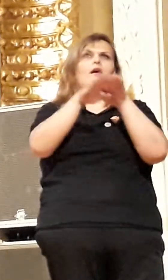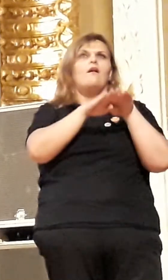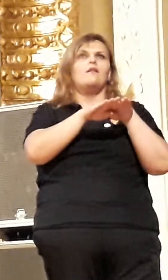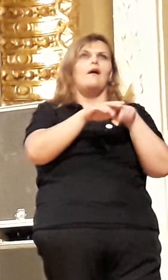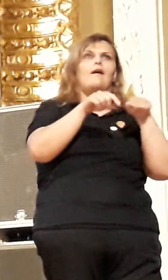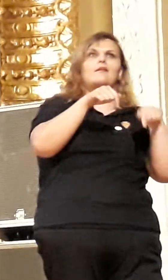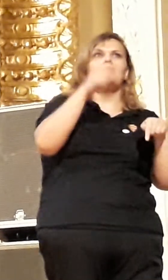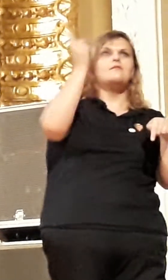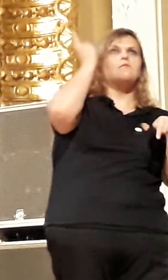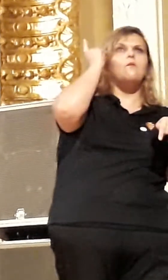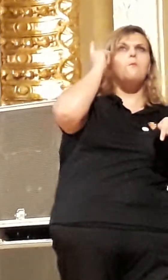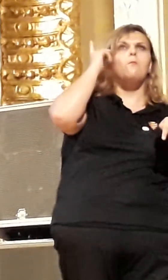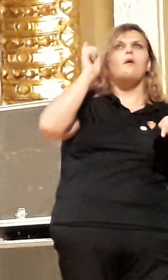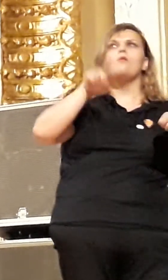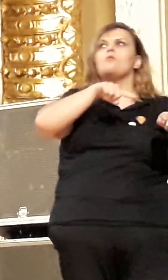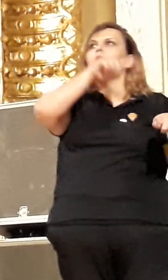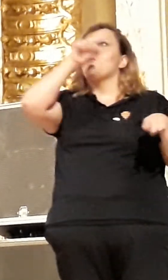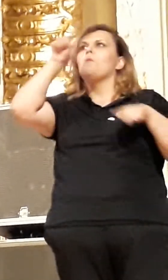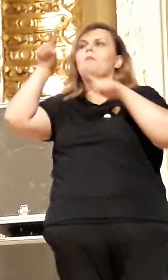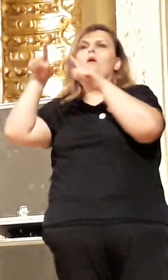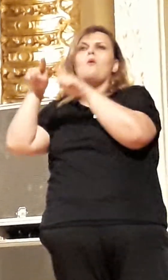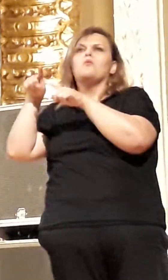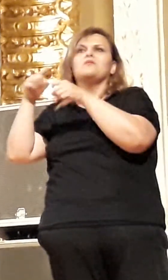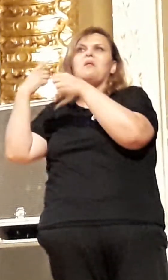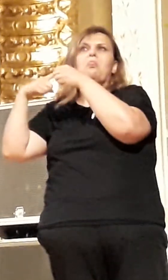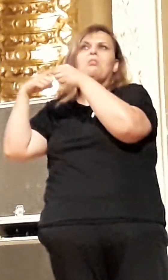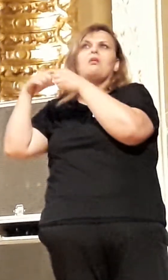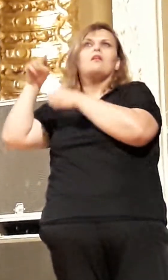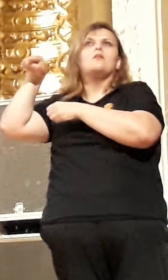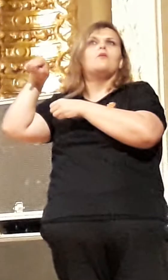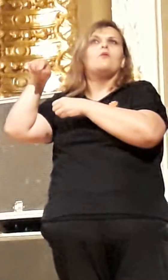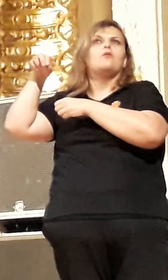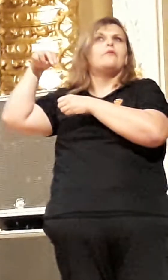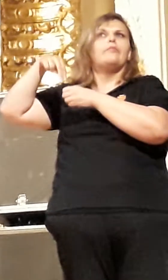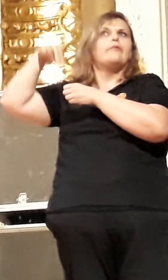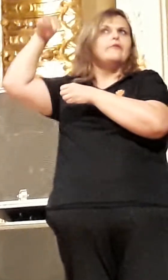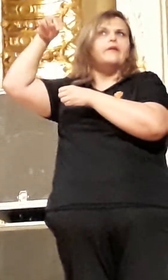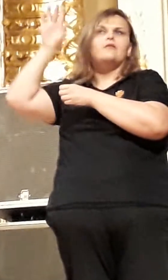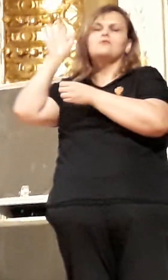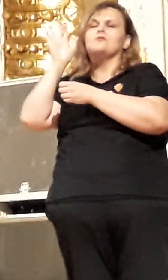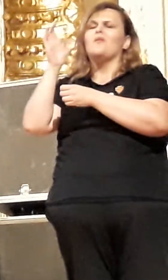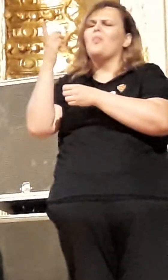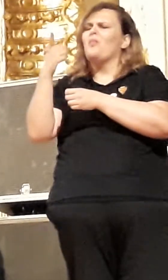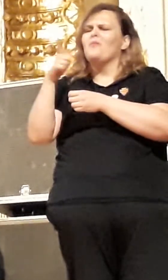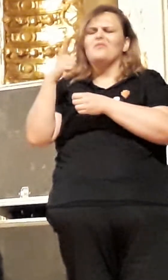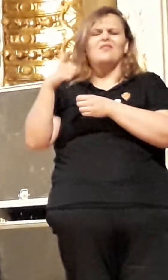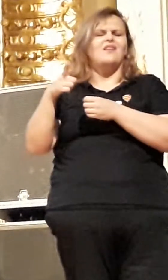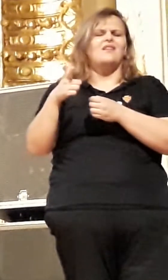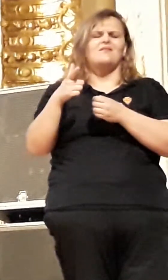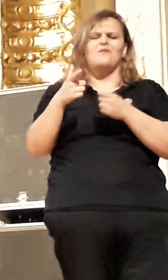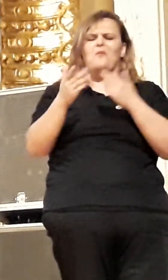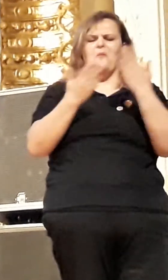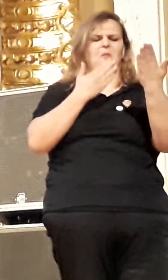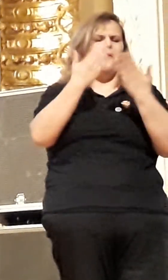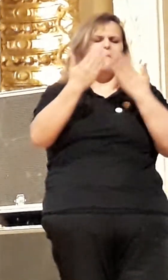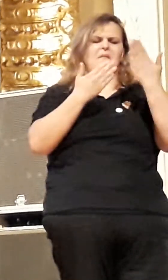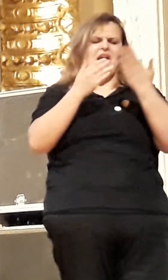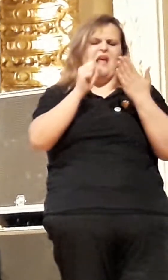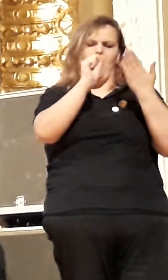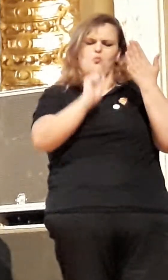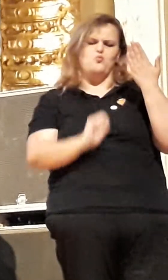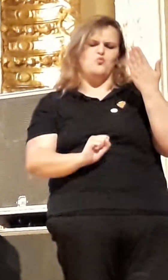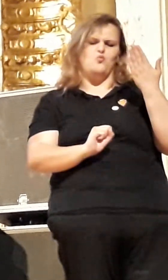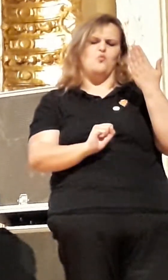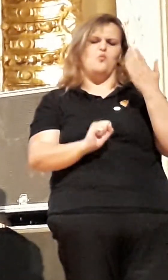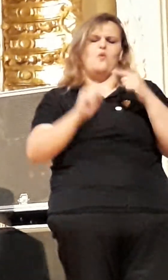interior do Nordeste. Uma cidade de Santa Catarina igual a uma cidade do Amazonas. Nós somos um país